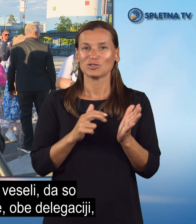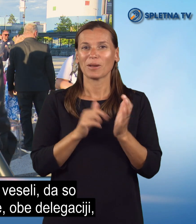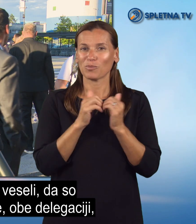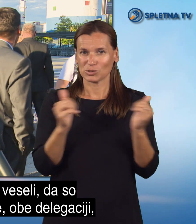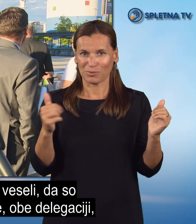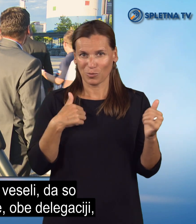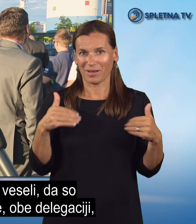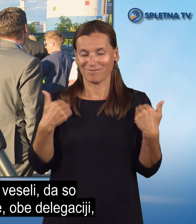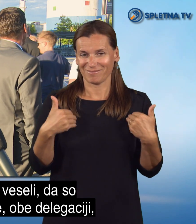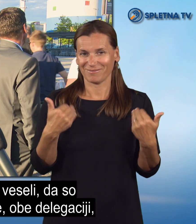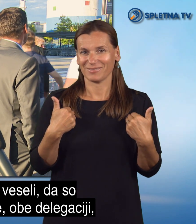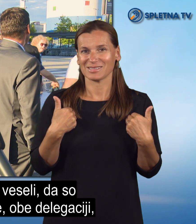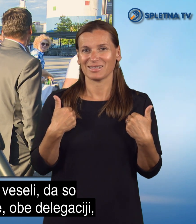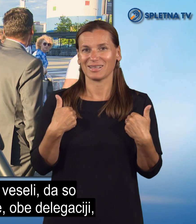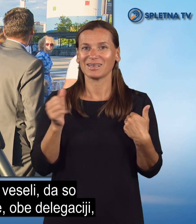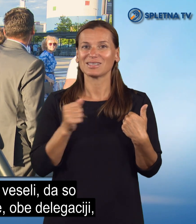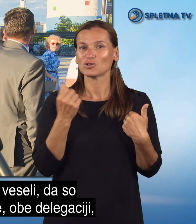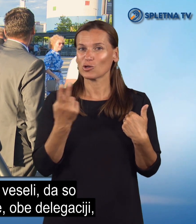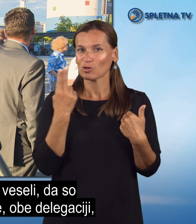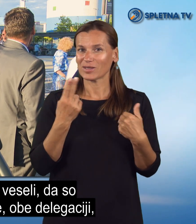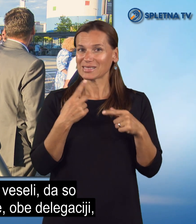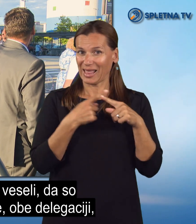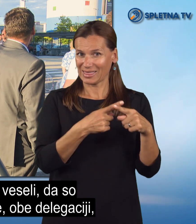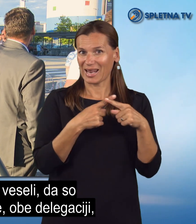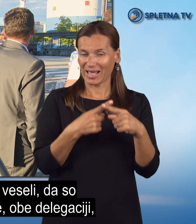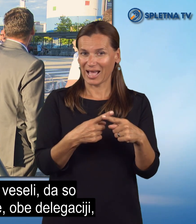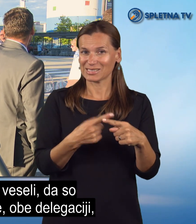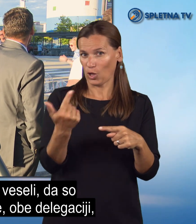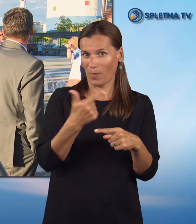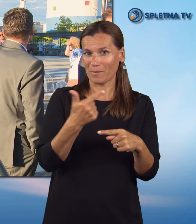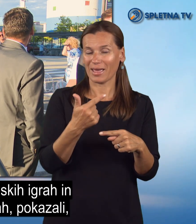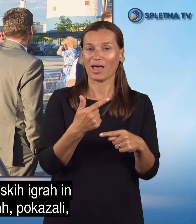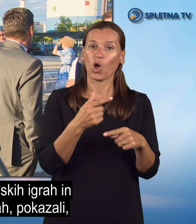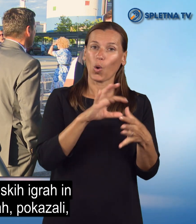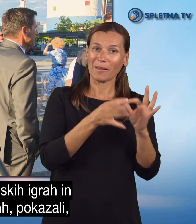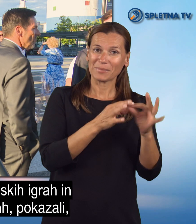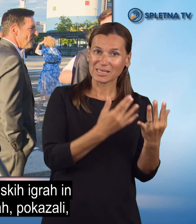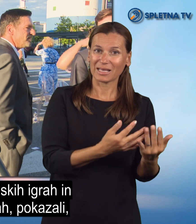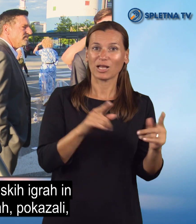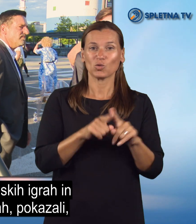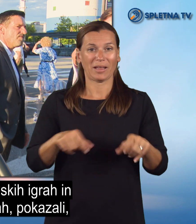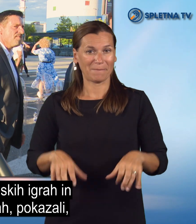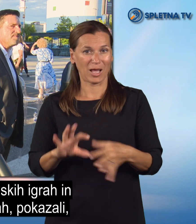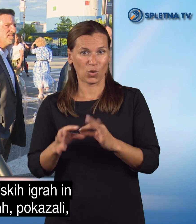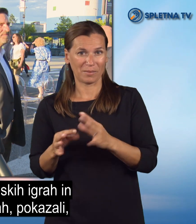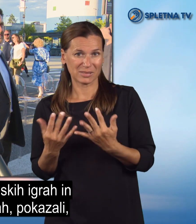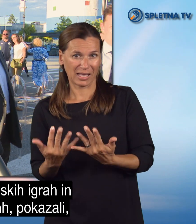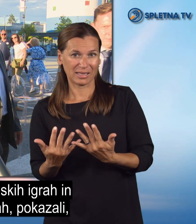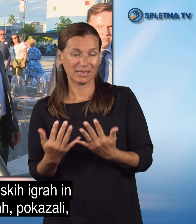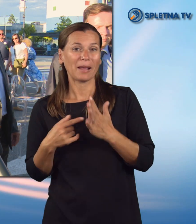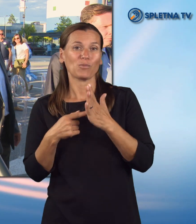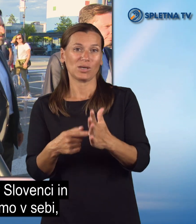predvsem me pa veseli, da so slovenske delegacije, obe delegacije in tista na olimpijskih igrah in na paraolimpijskih